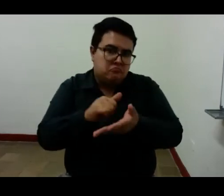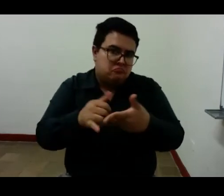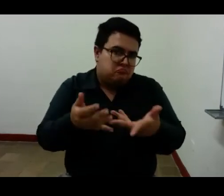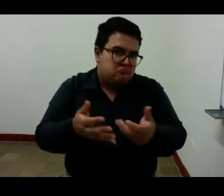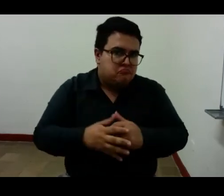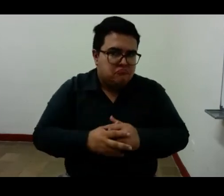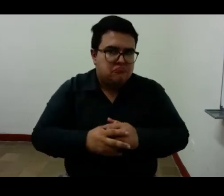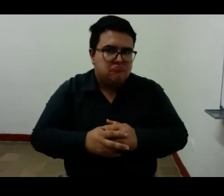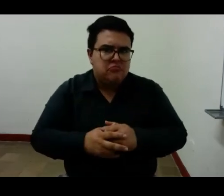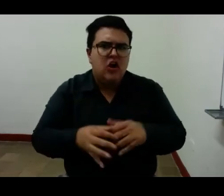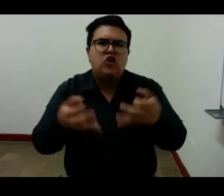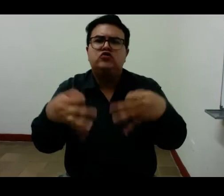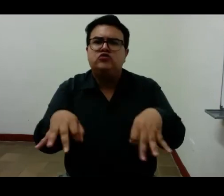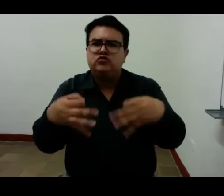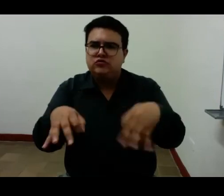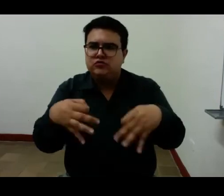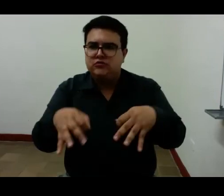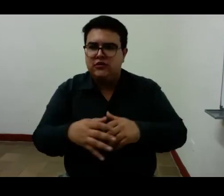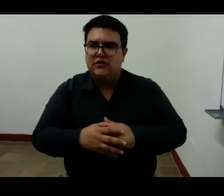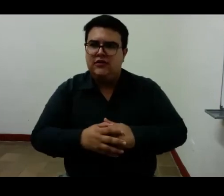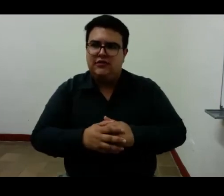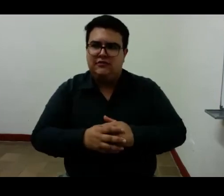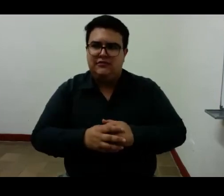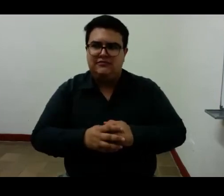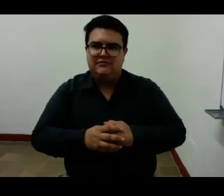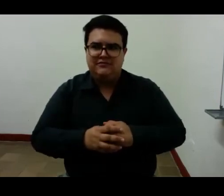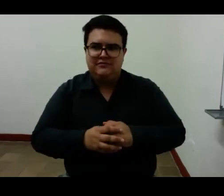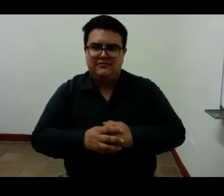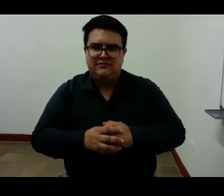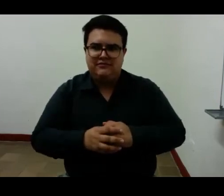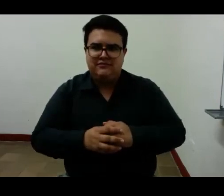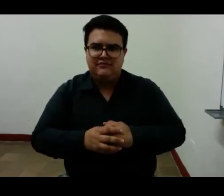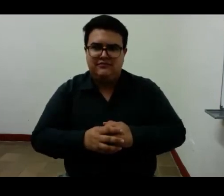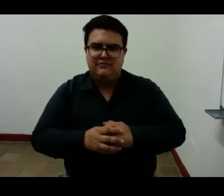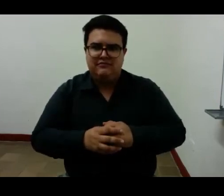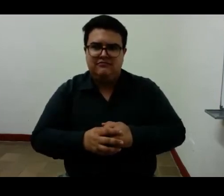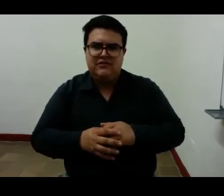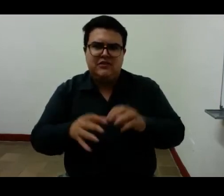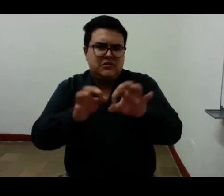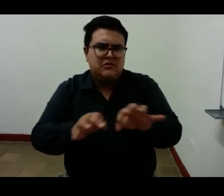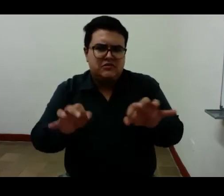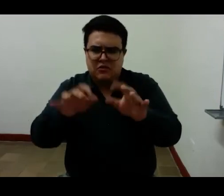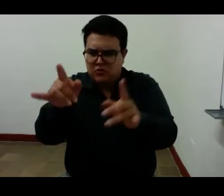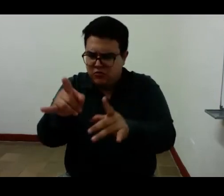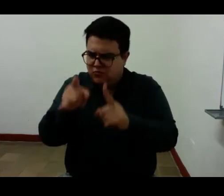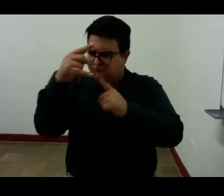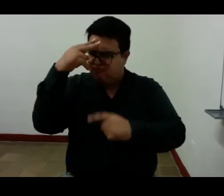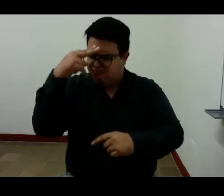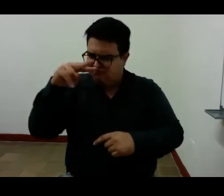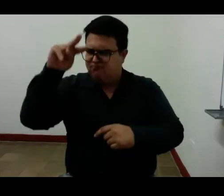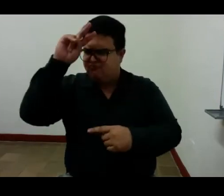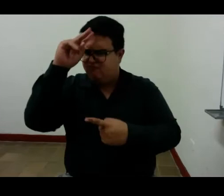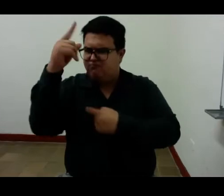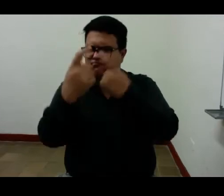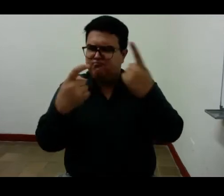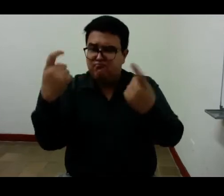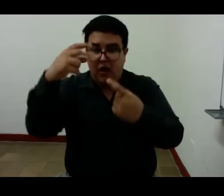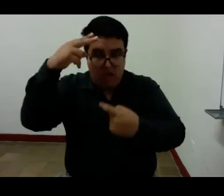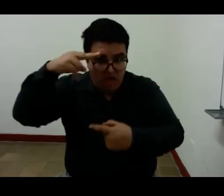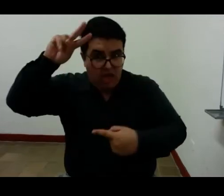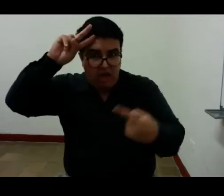Son sencillos, no son una interpretación, sino un,